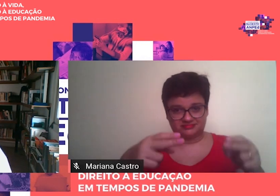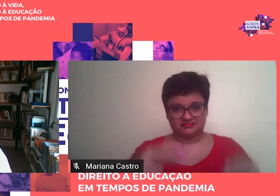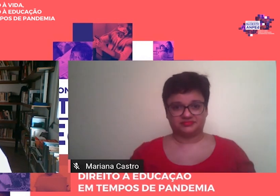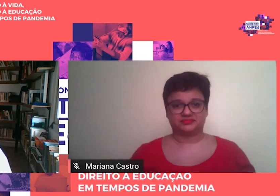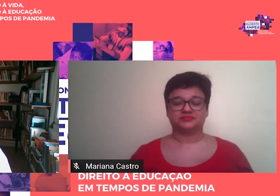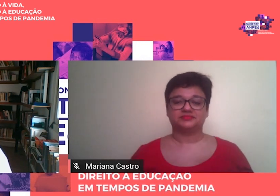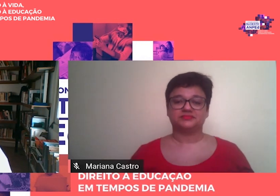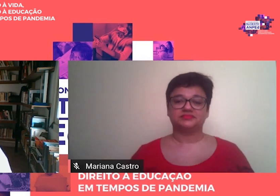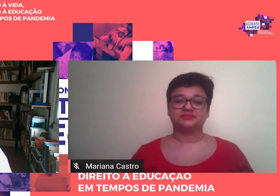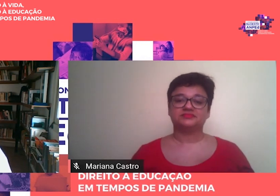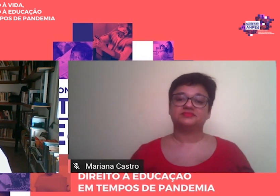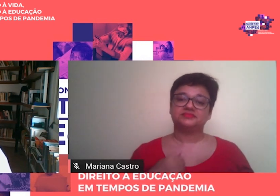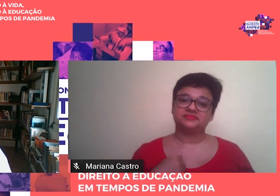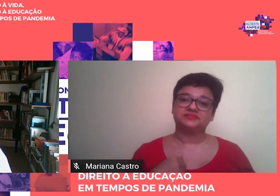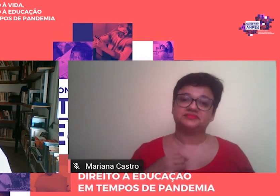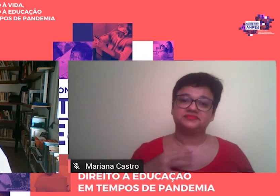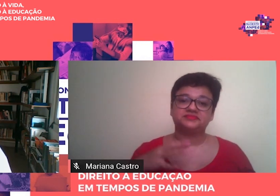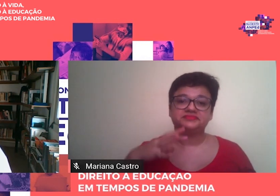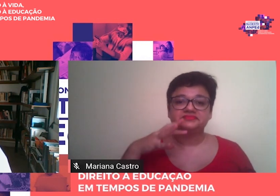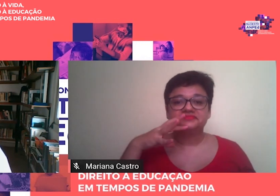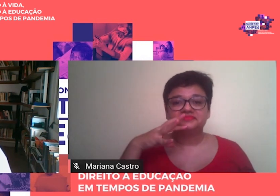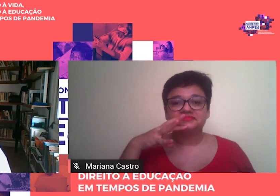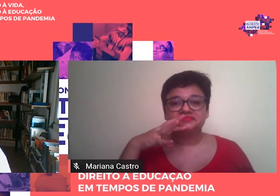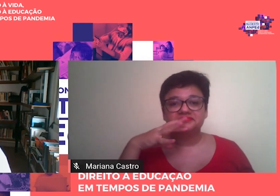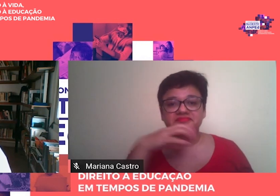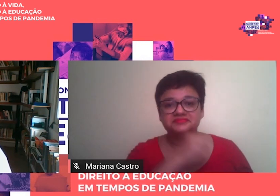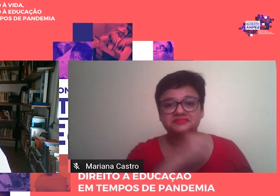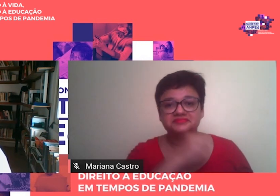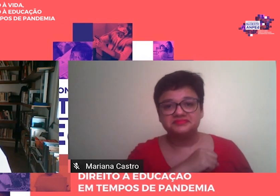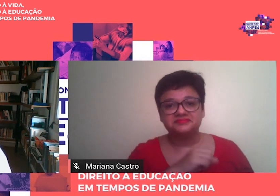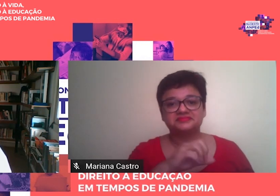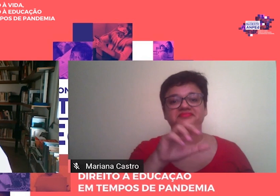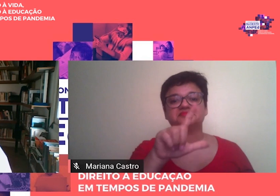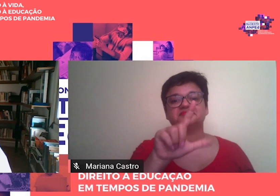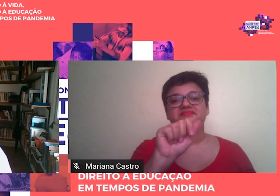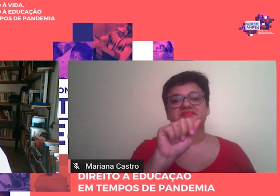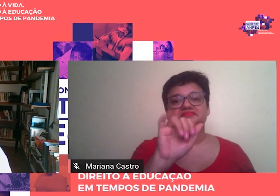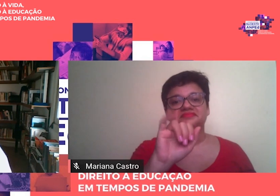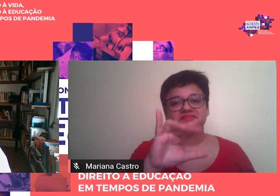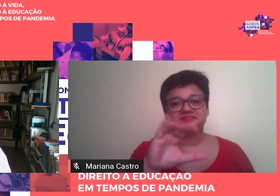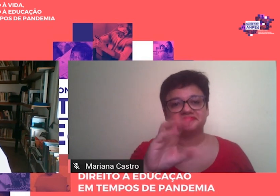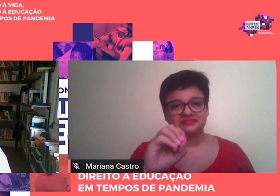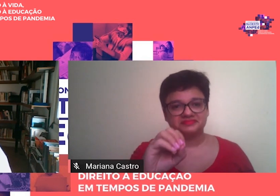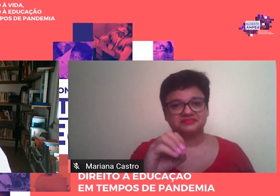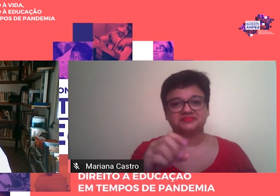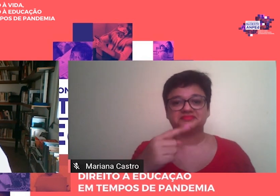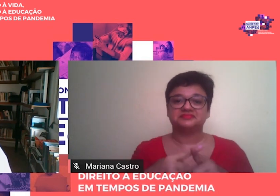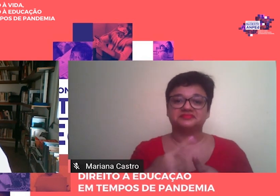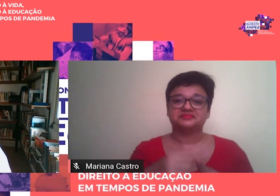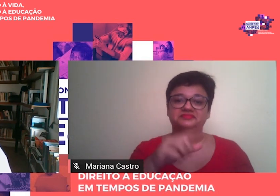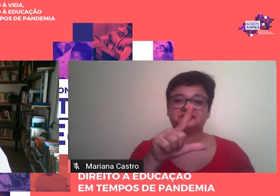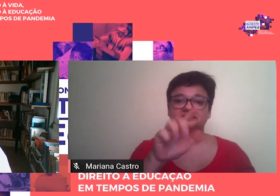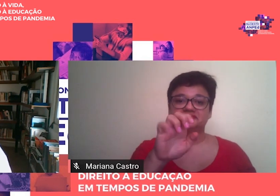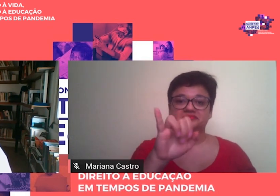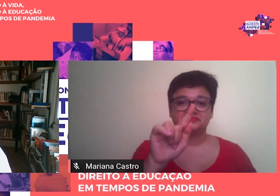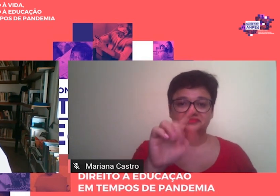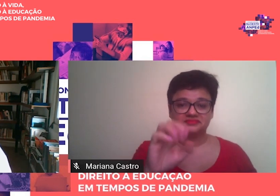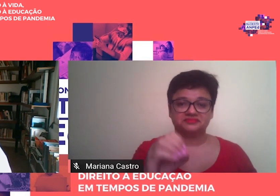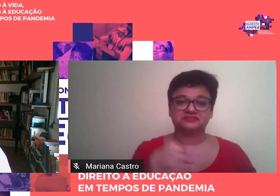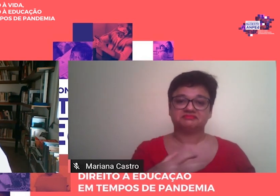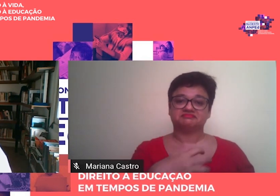tendo reconhecido a maior precisão do termo laico, que leigo também tem o sentido de